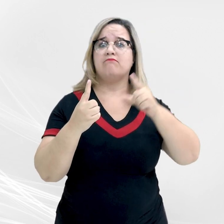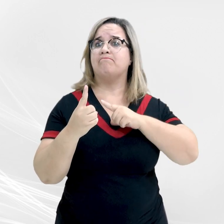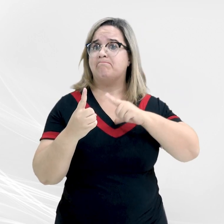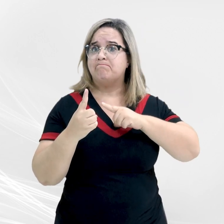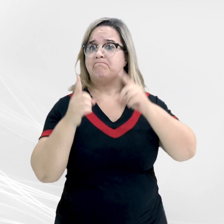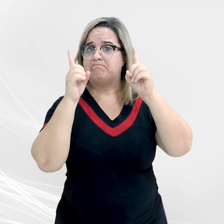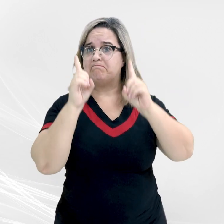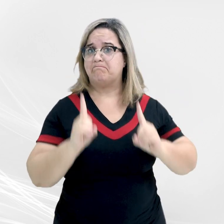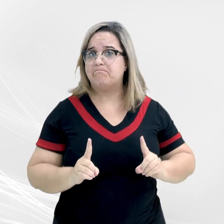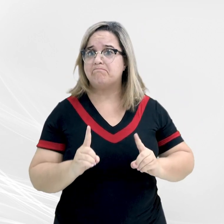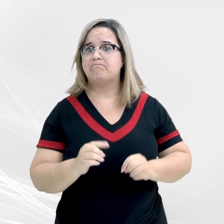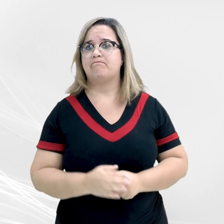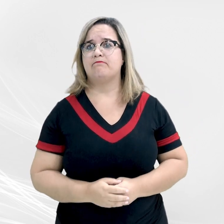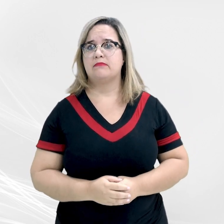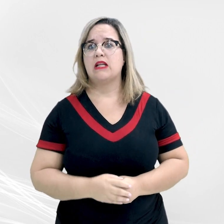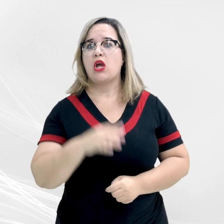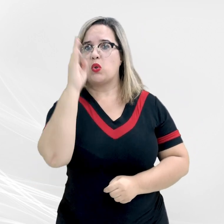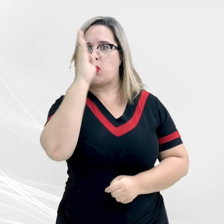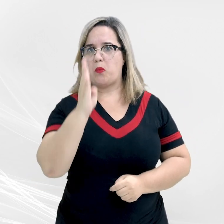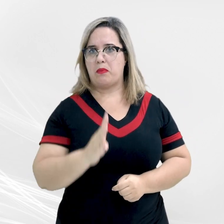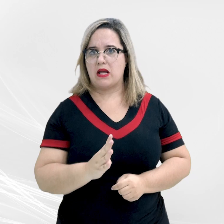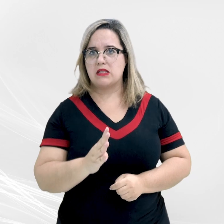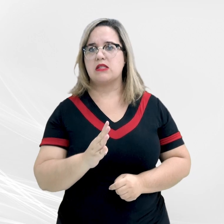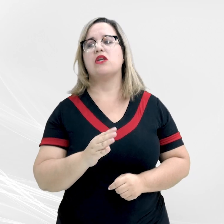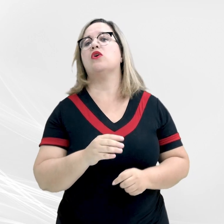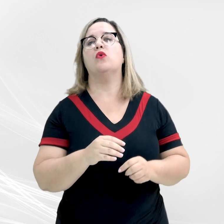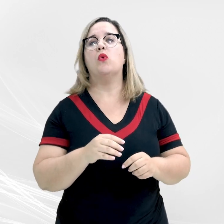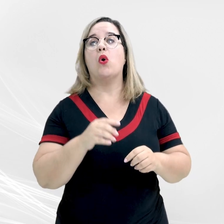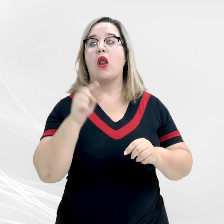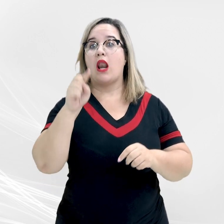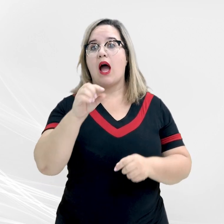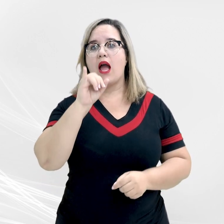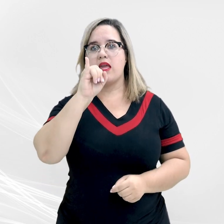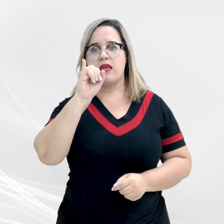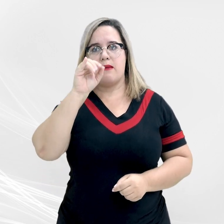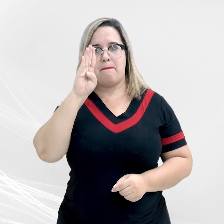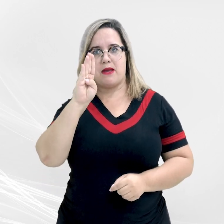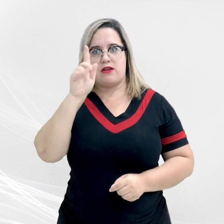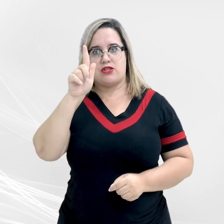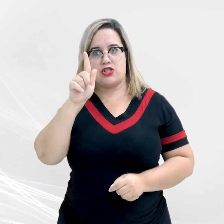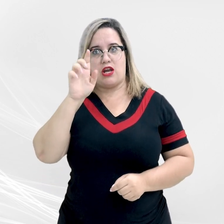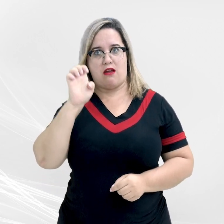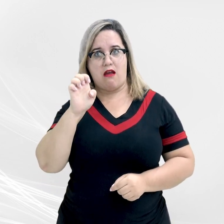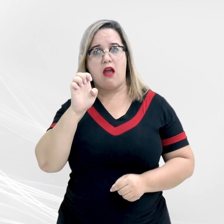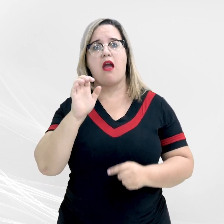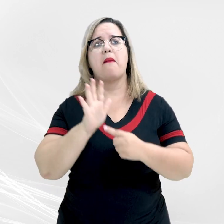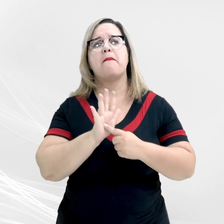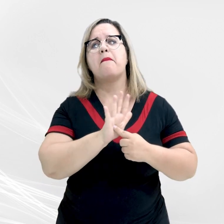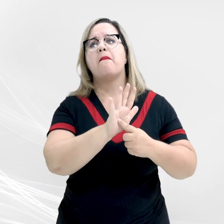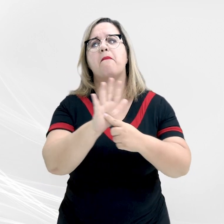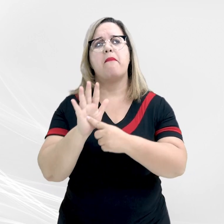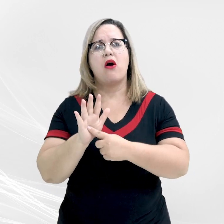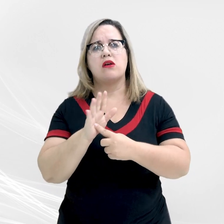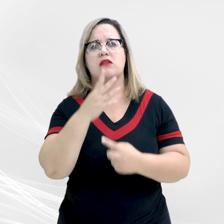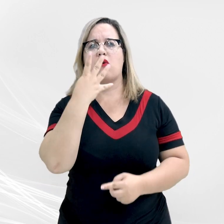acordo com dados divulgados pelo Instituto Brasileiro de Geografia e Estatística, IBGE, pelo menos